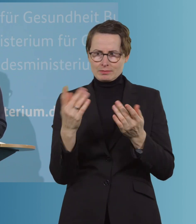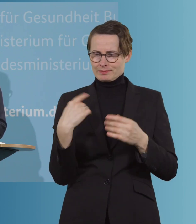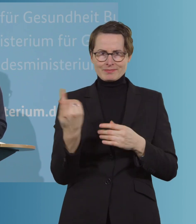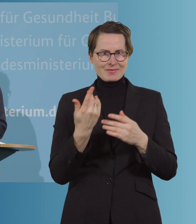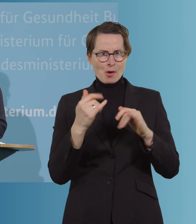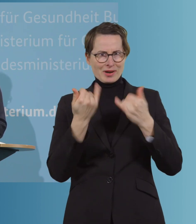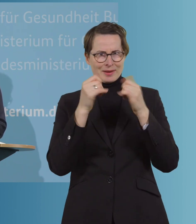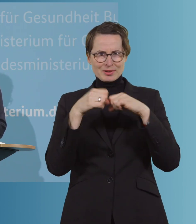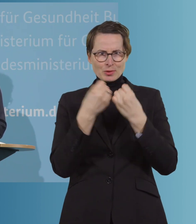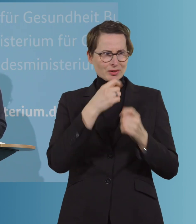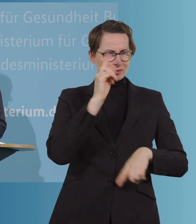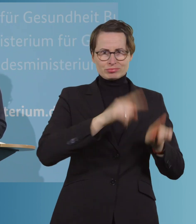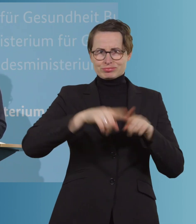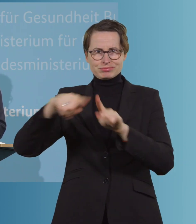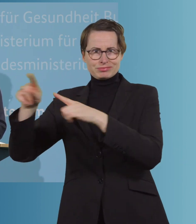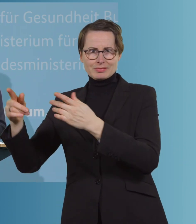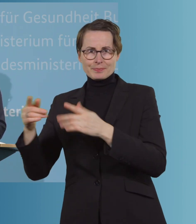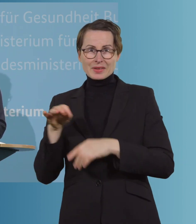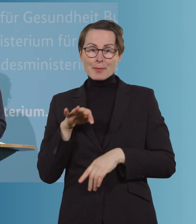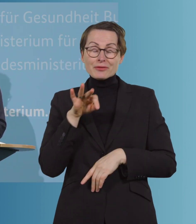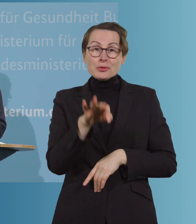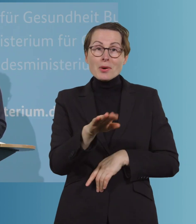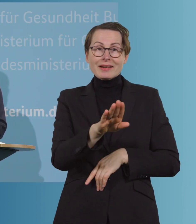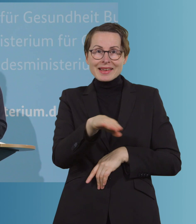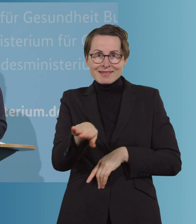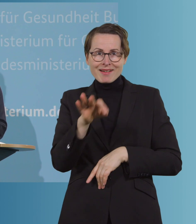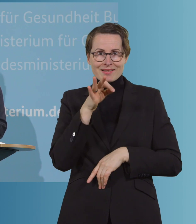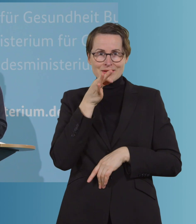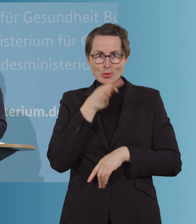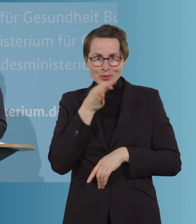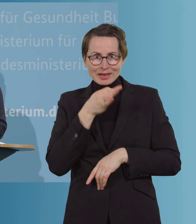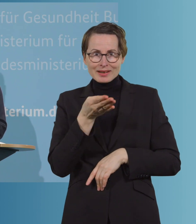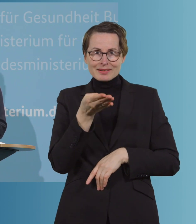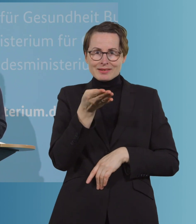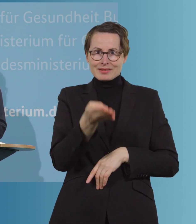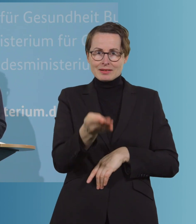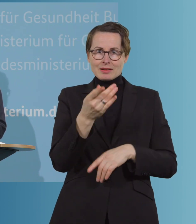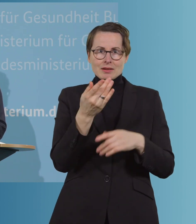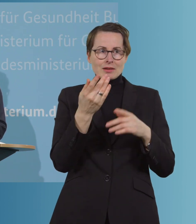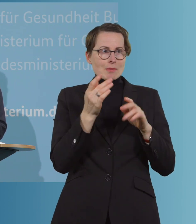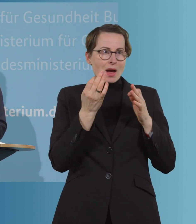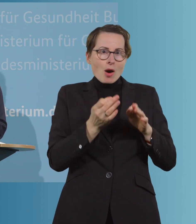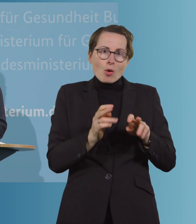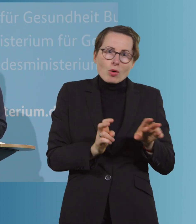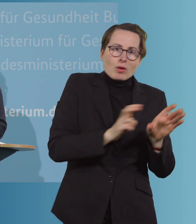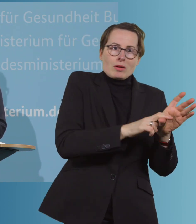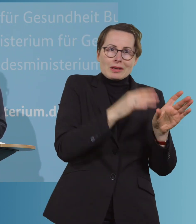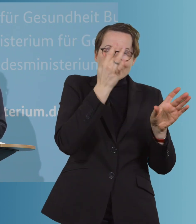sehr, sehr unterschiedlich. Und für viele Kinder und Jugendliche ist die Frage von Kita und Schule eben auch eine Frage